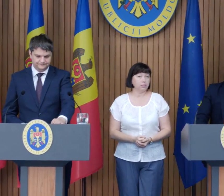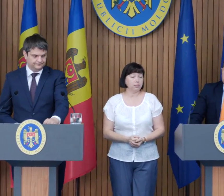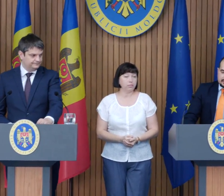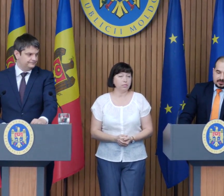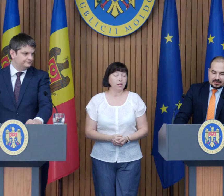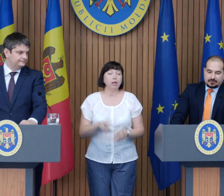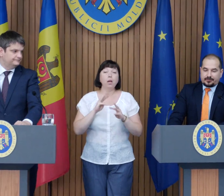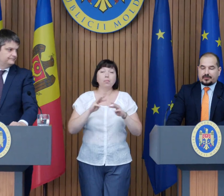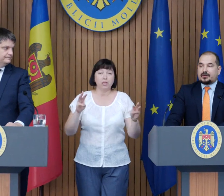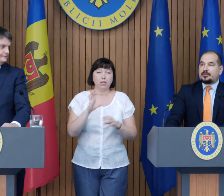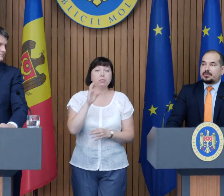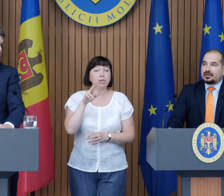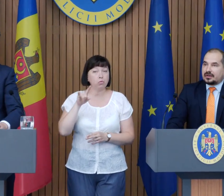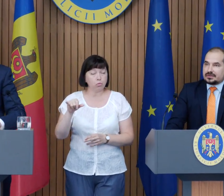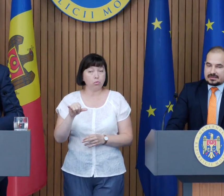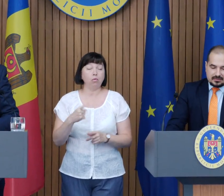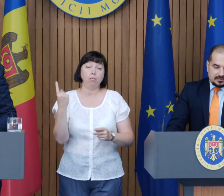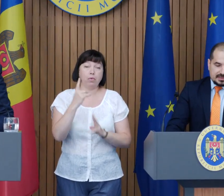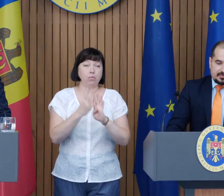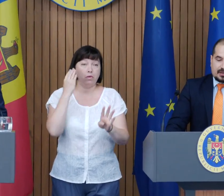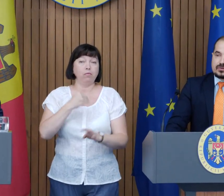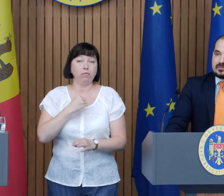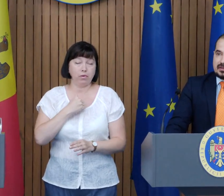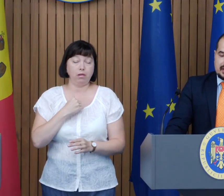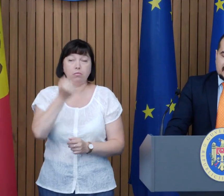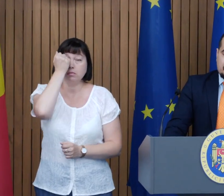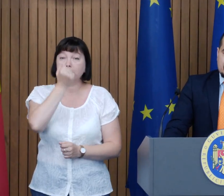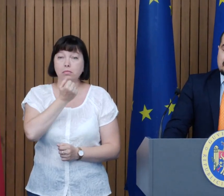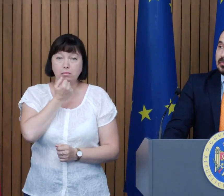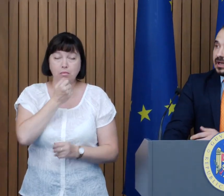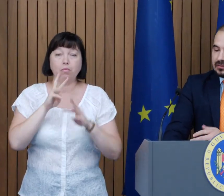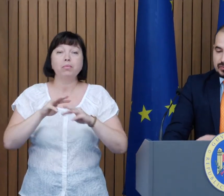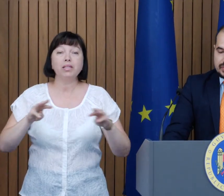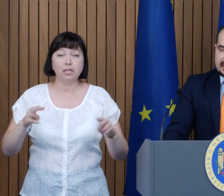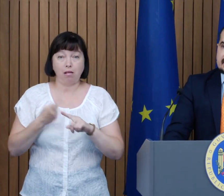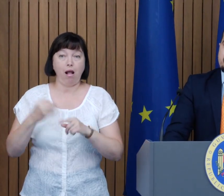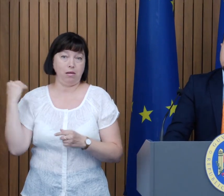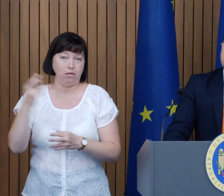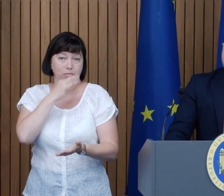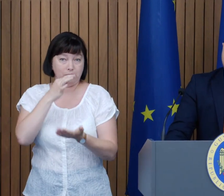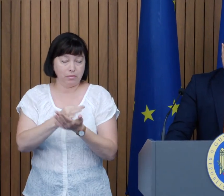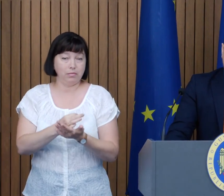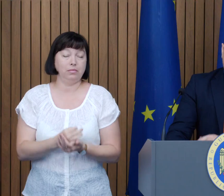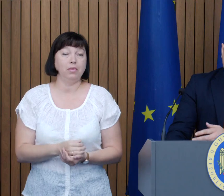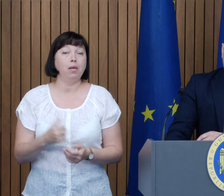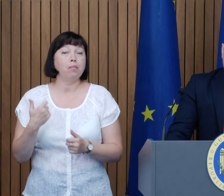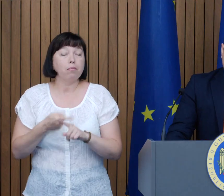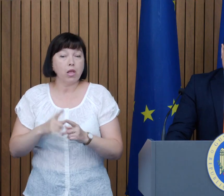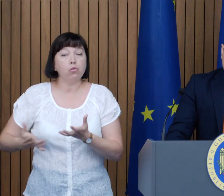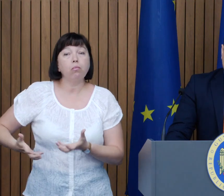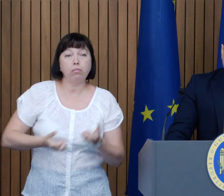Nu uitați dați lăsați comentariu